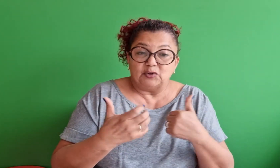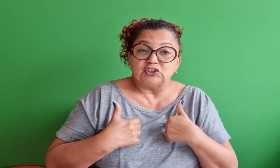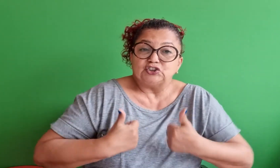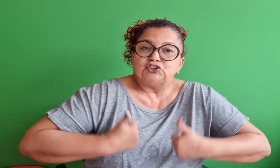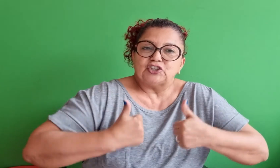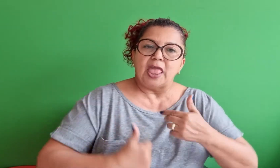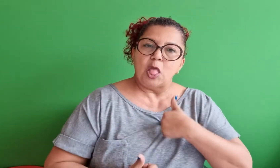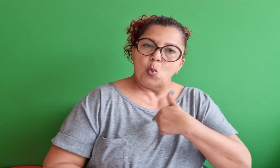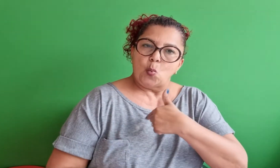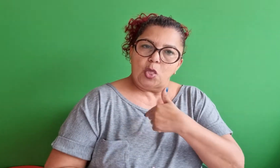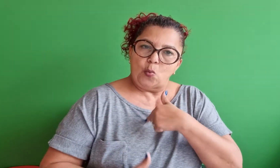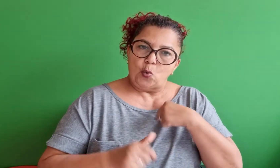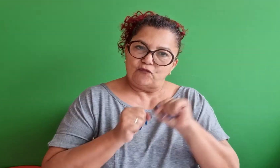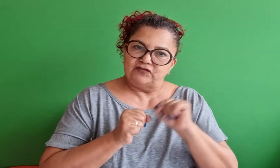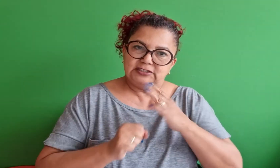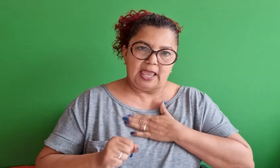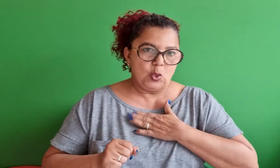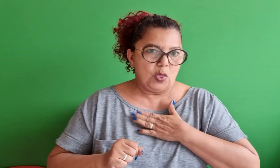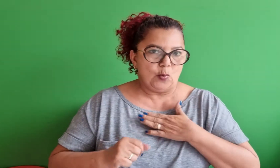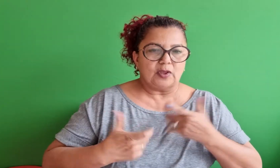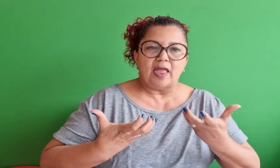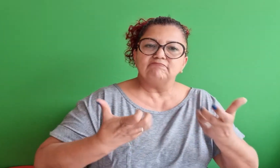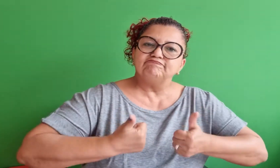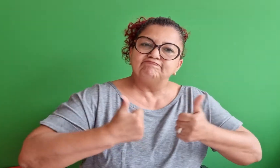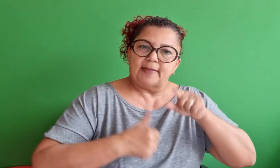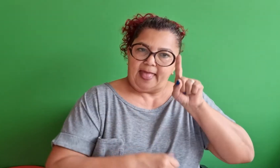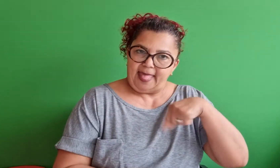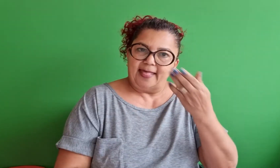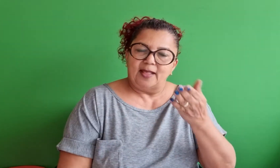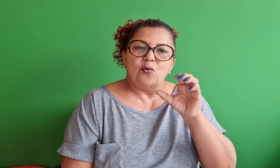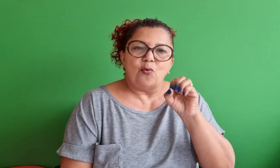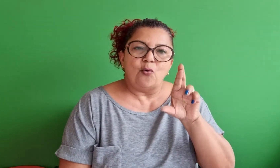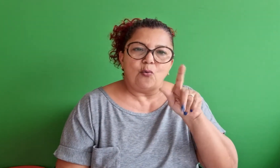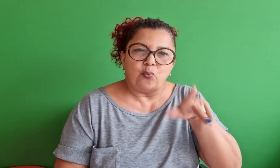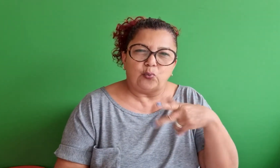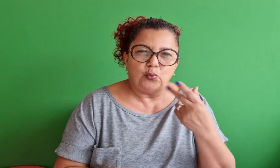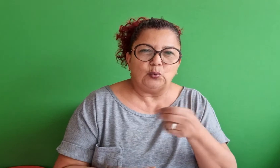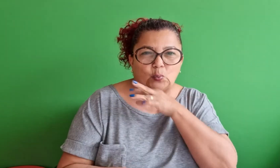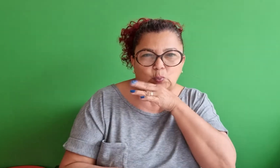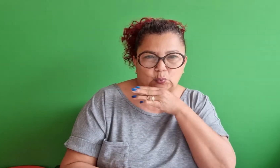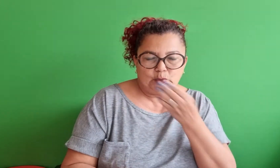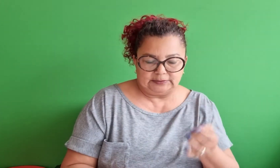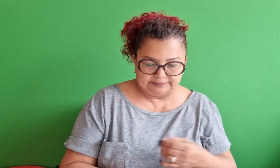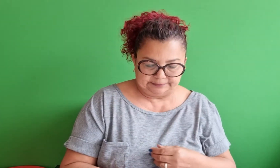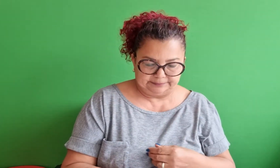são negativas quando queremos nos exibir como troféu do nosso eu.